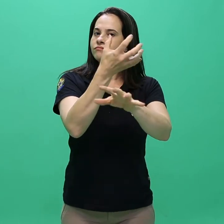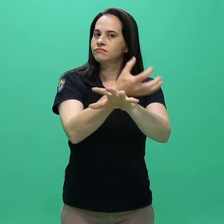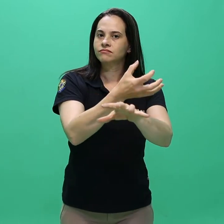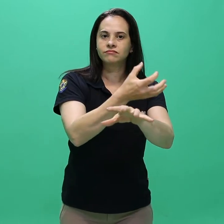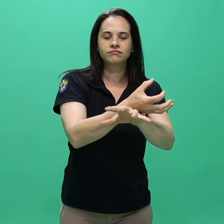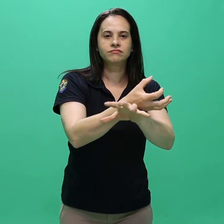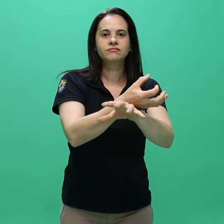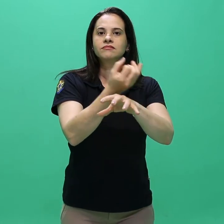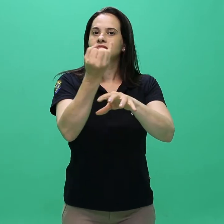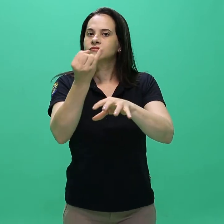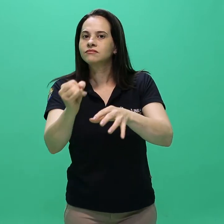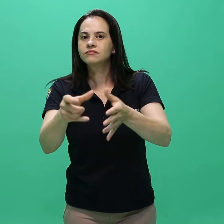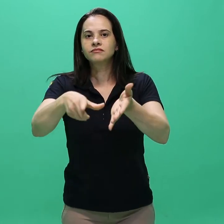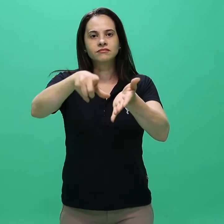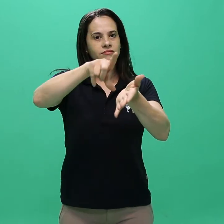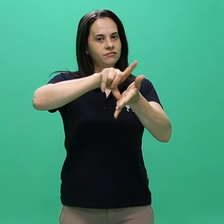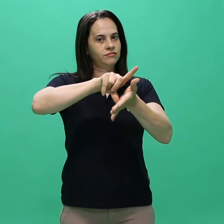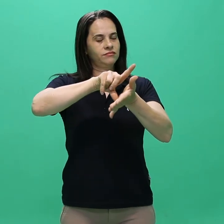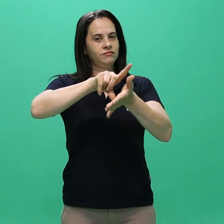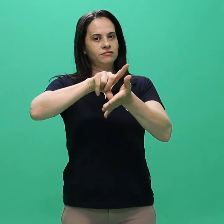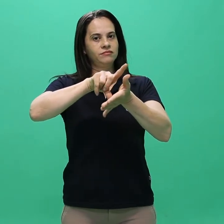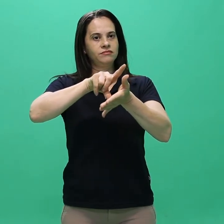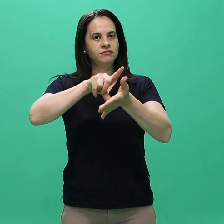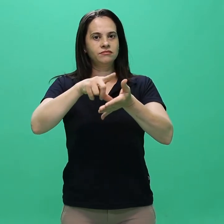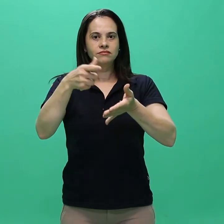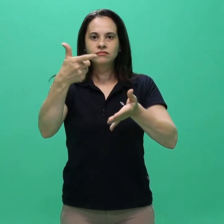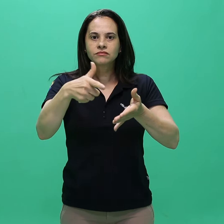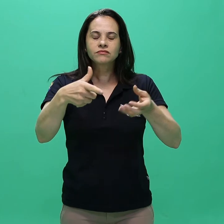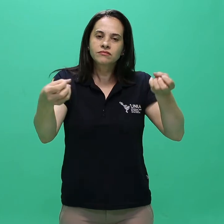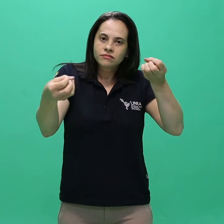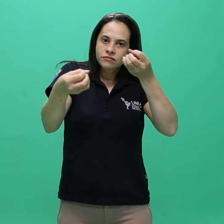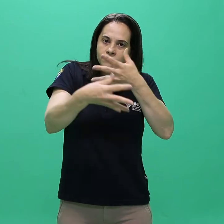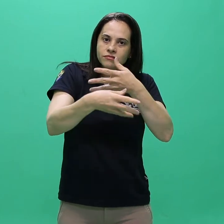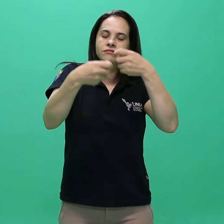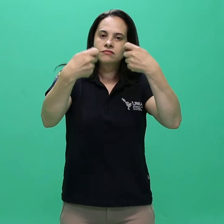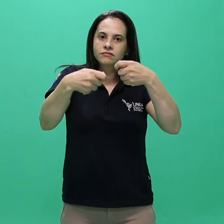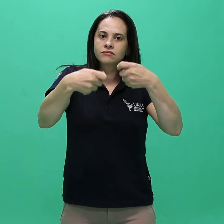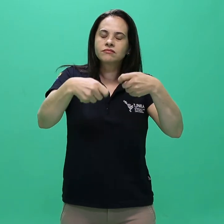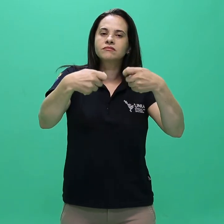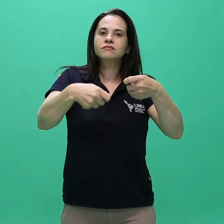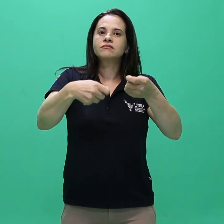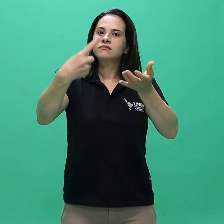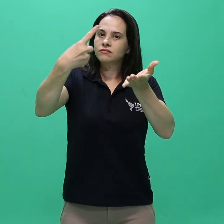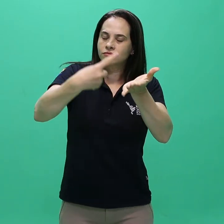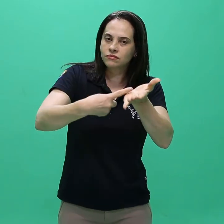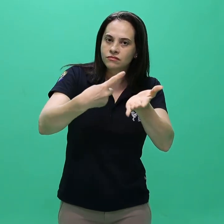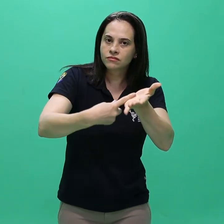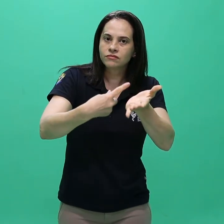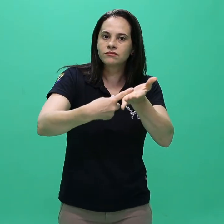como imprescindíveis para matrícula em um componente subsequente do currículo.